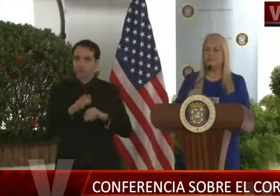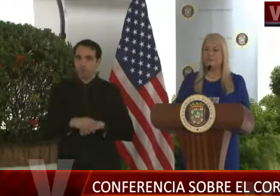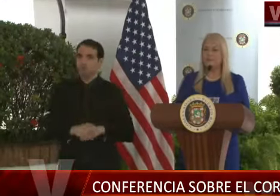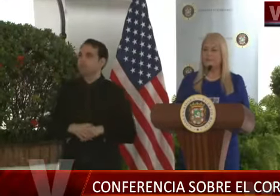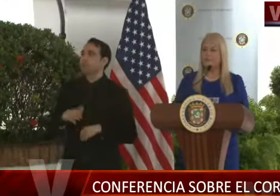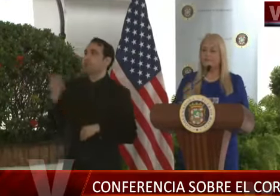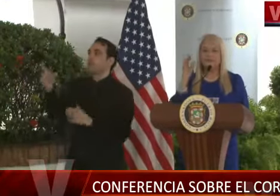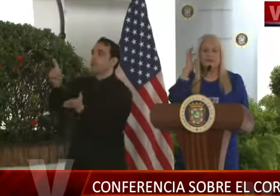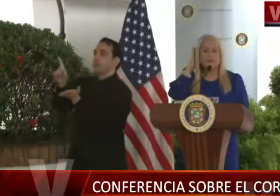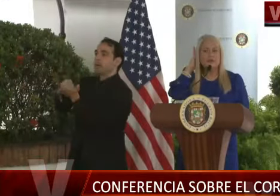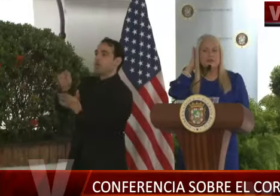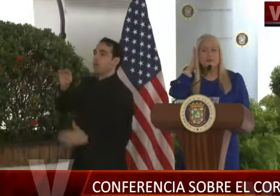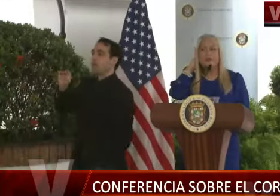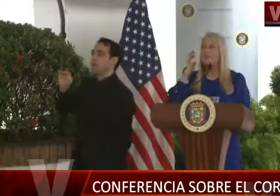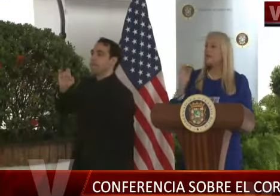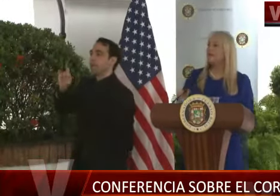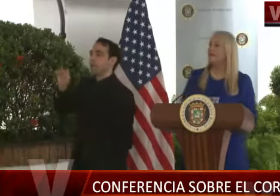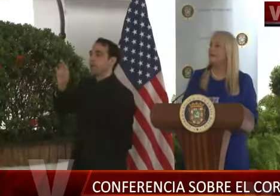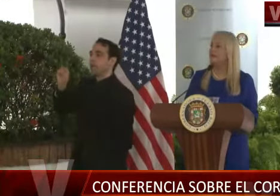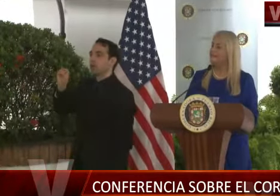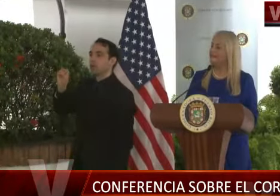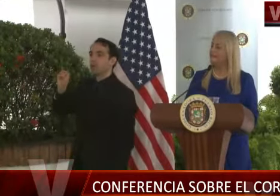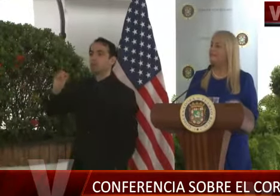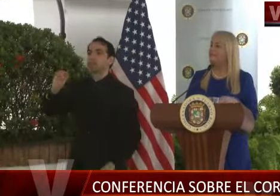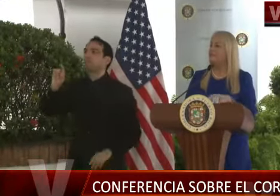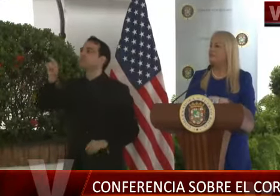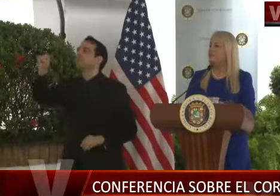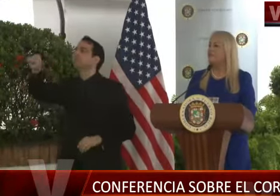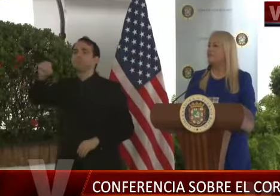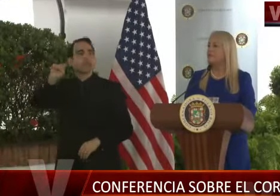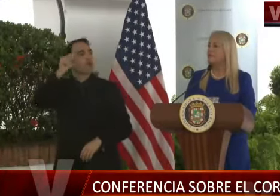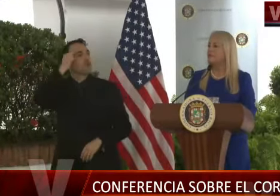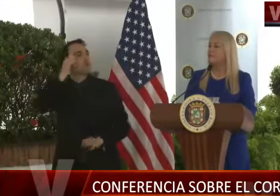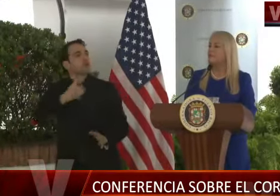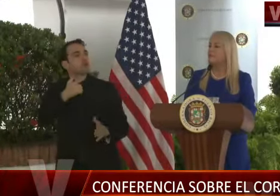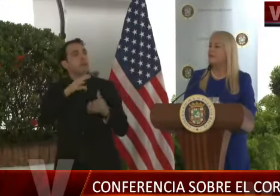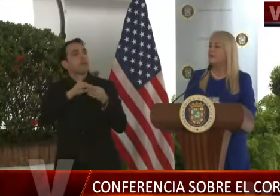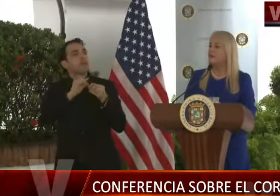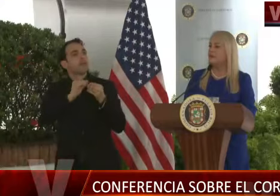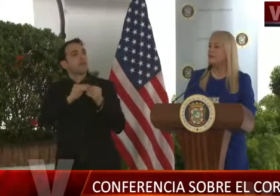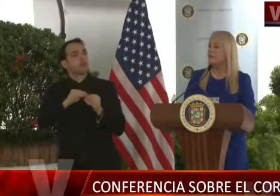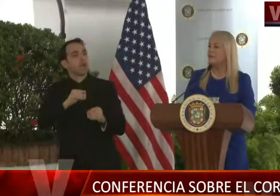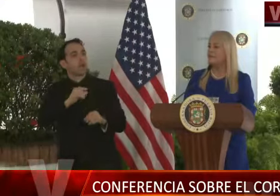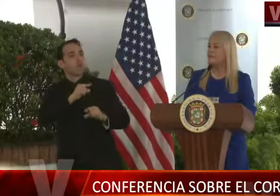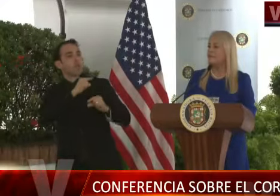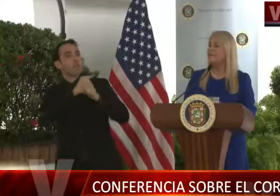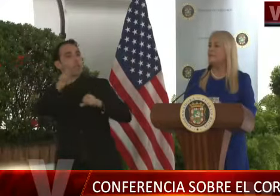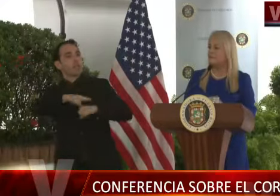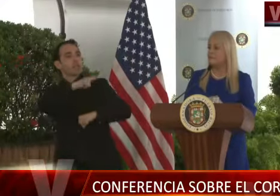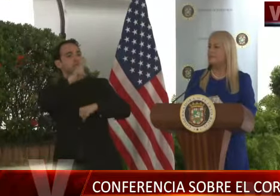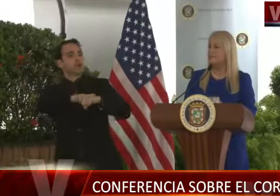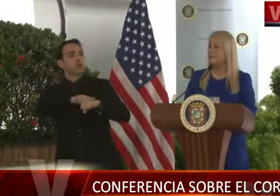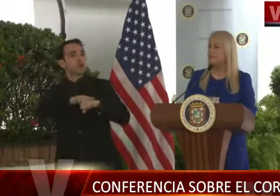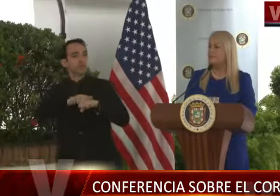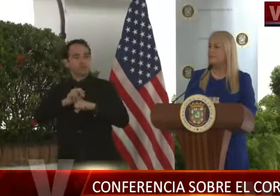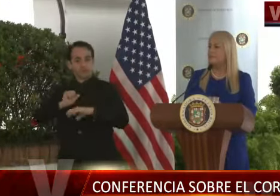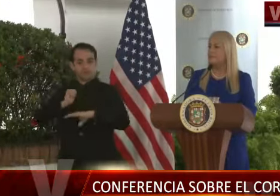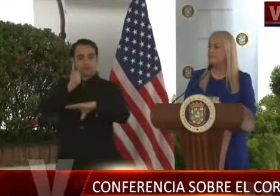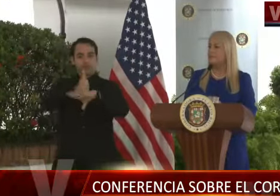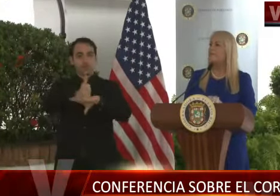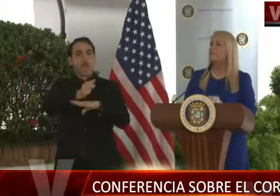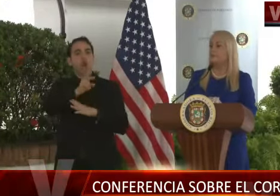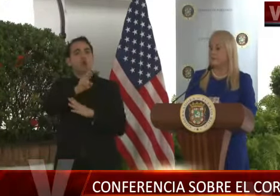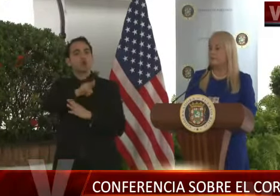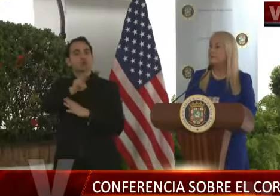¿Con metro? Sí, buenas tardes, gobernadora. Fuentes nos han indicado, ¿verdad?, que la Guardia Nacional se mantiene habilitando unas facilidades en Roosevelt Road para,